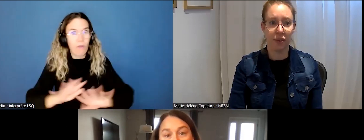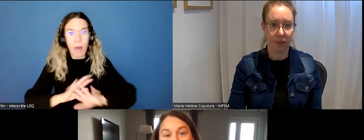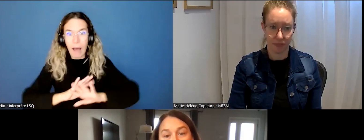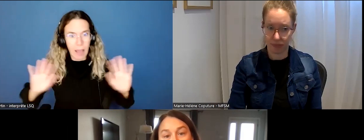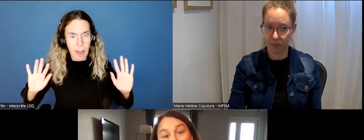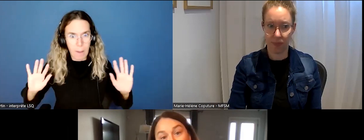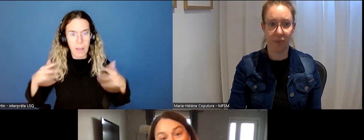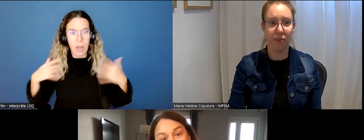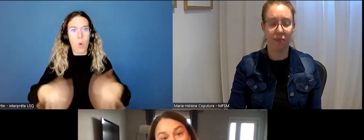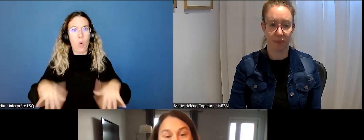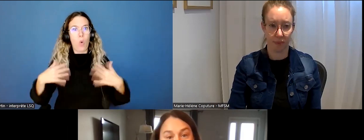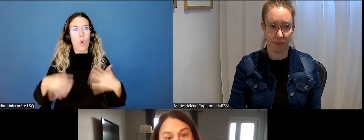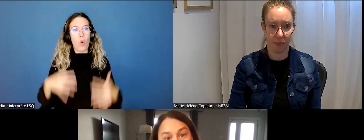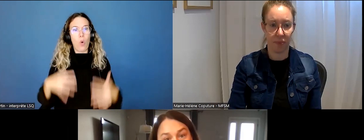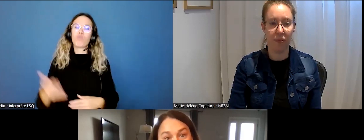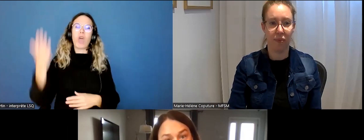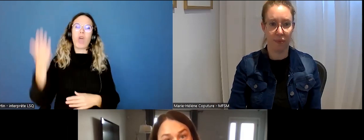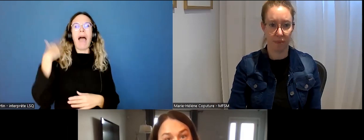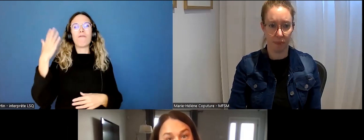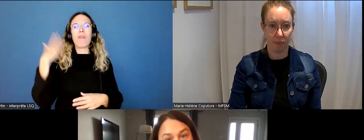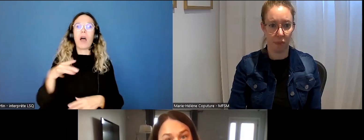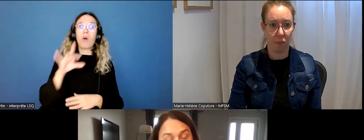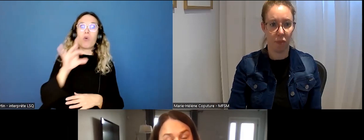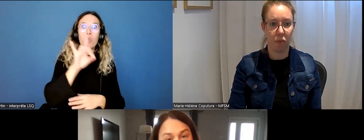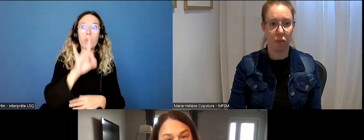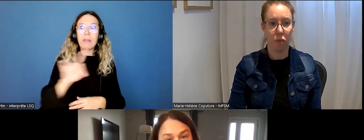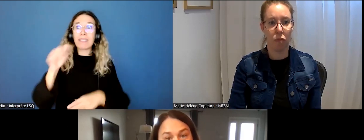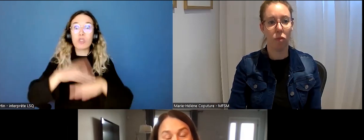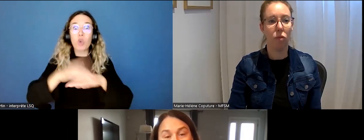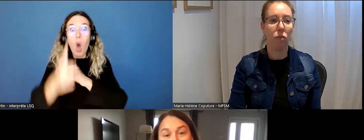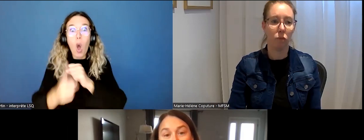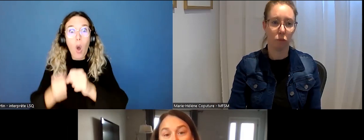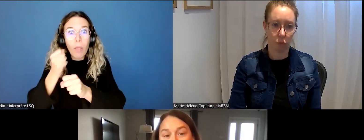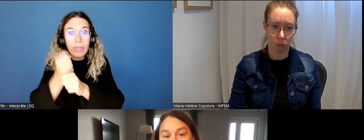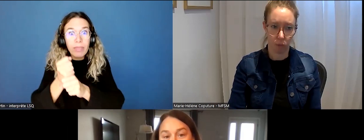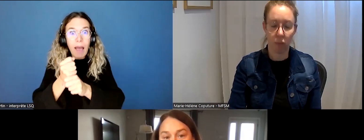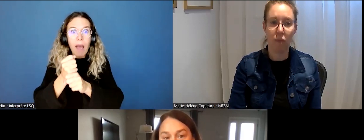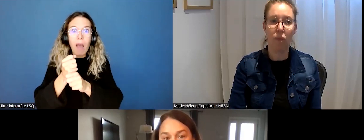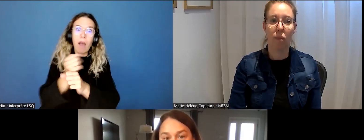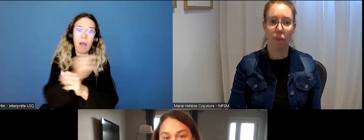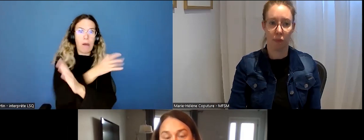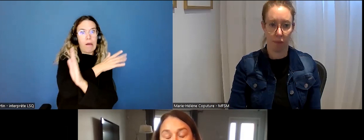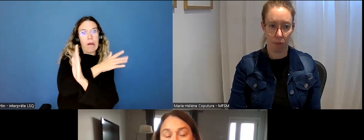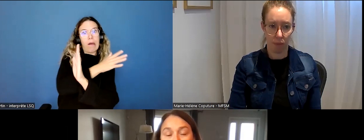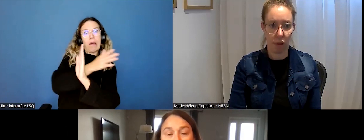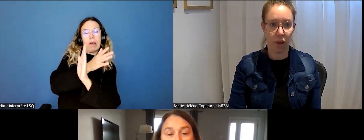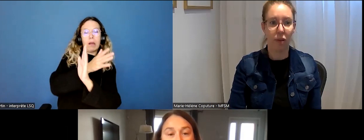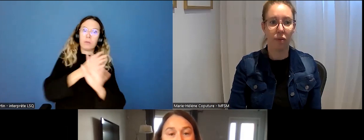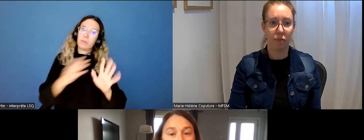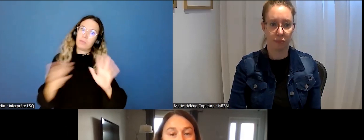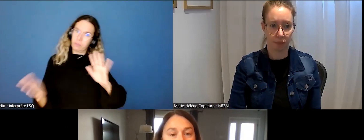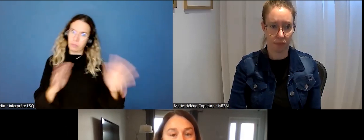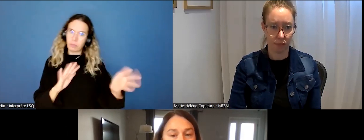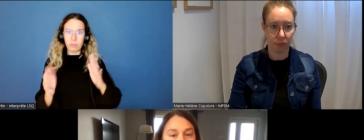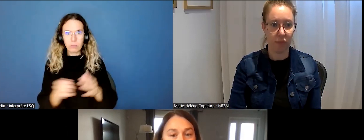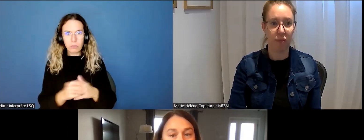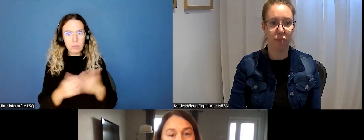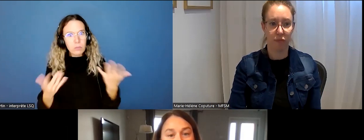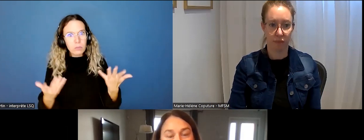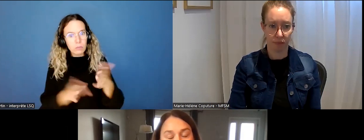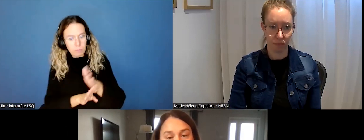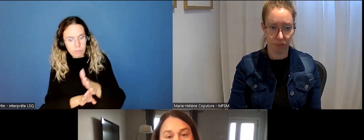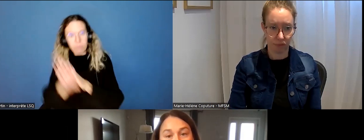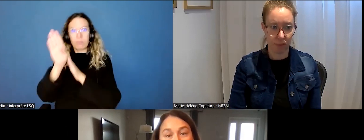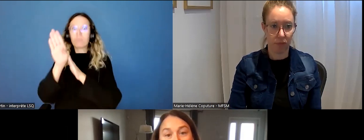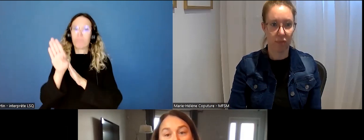comparativement aux 8 à 10 par année qu'on avait eues dans les années précédentes. Donc oui, il y